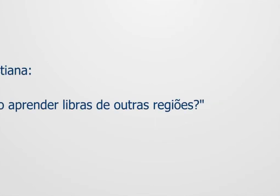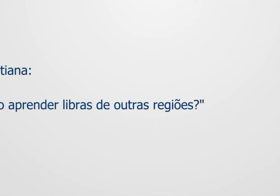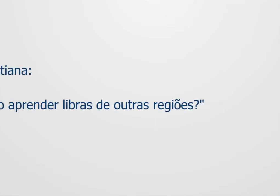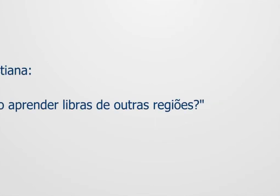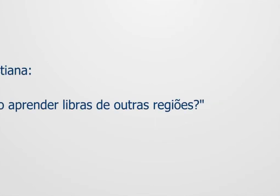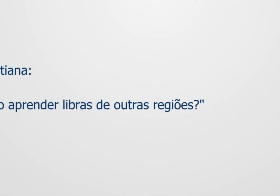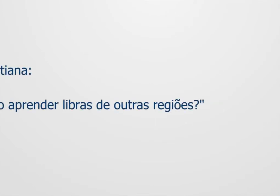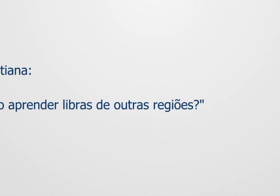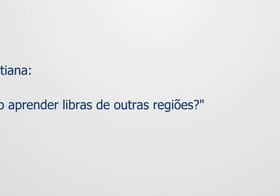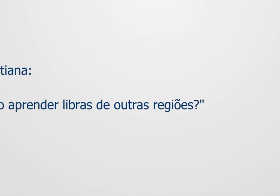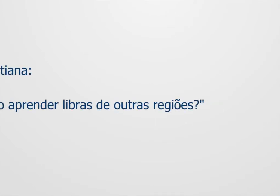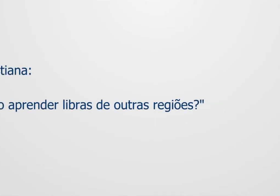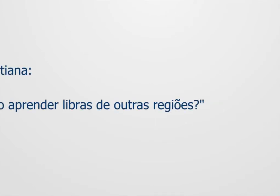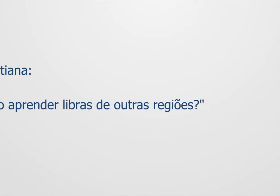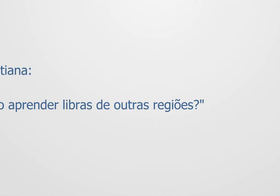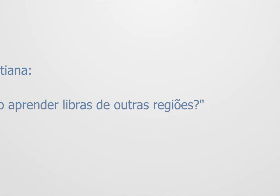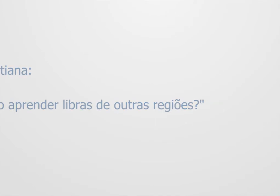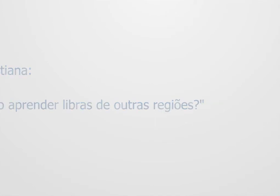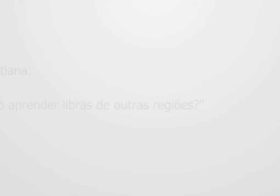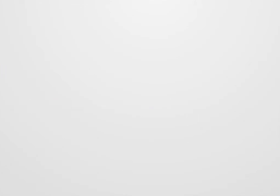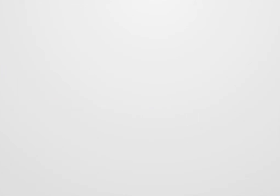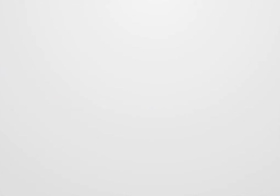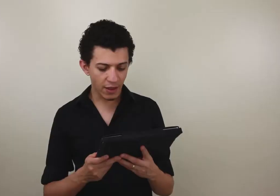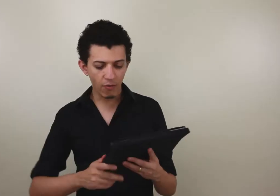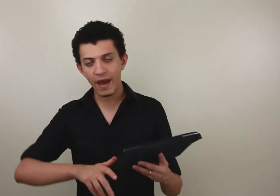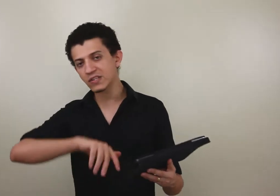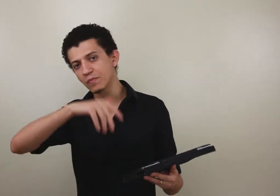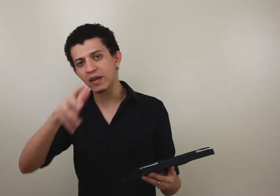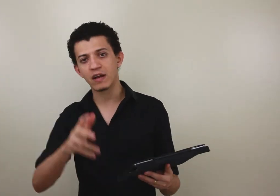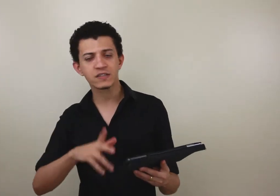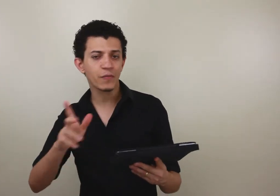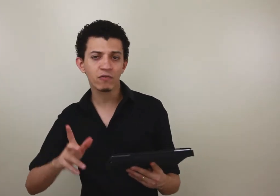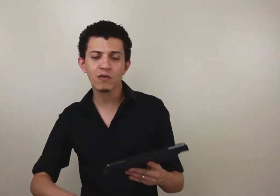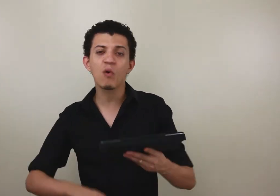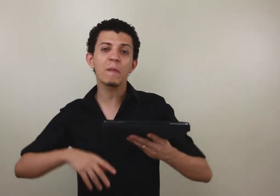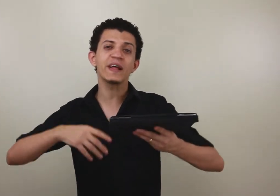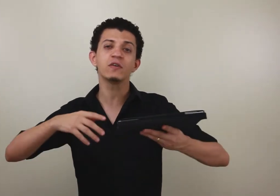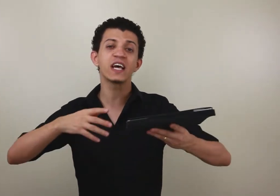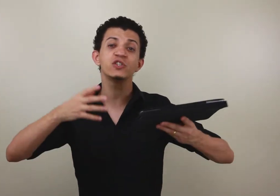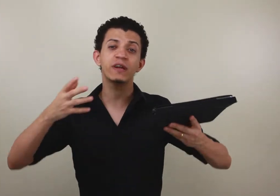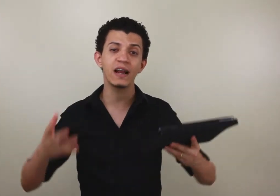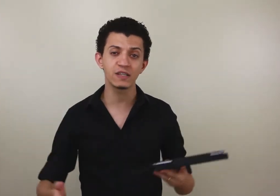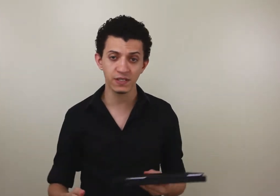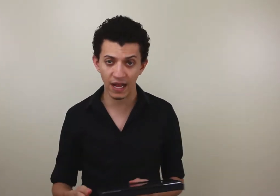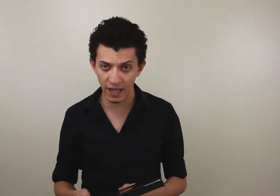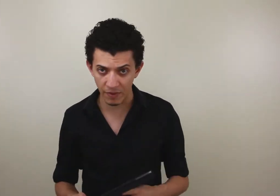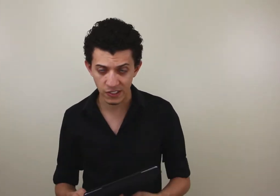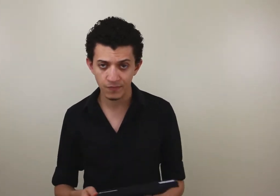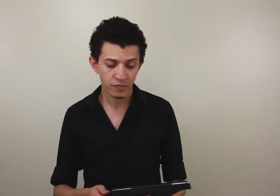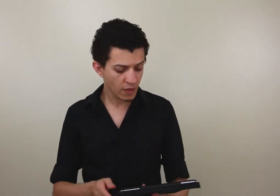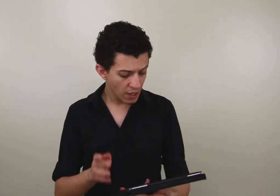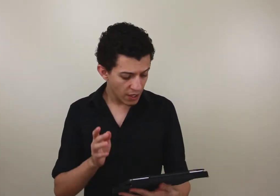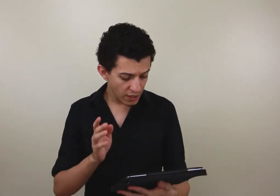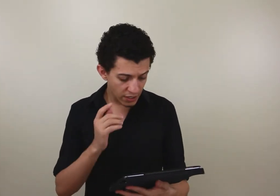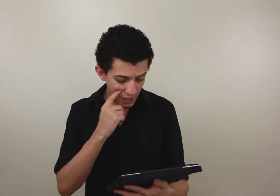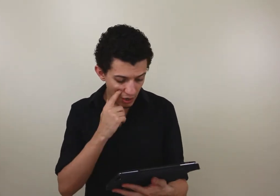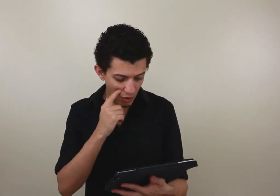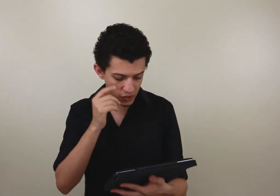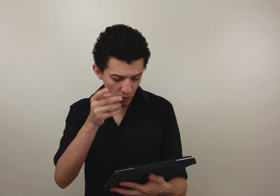como aprender Libras de outras regiões. Então, resumindo, elas estão perguntando como aprender os regionalismos da Libras, e só